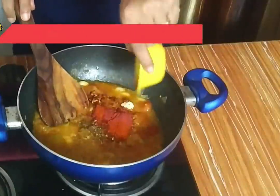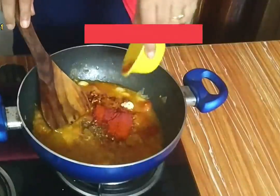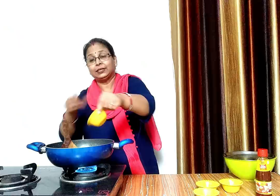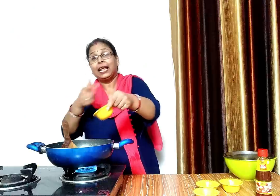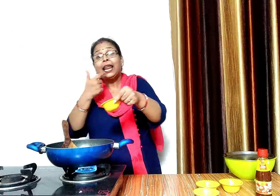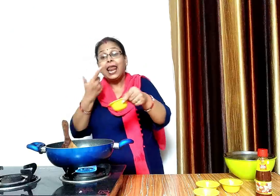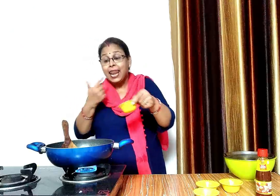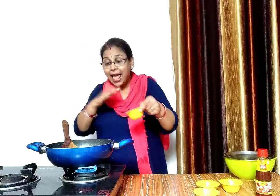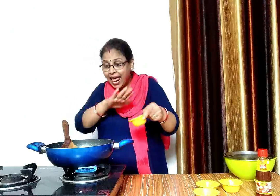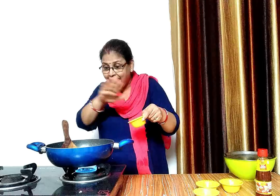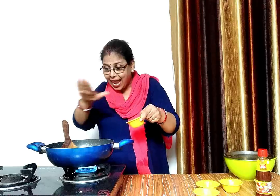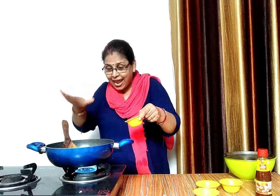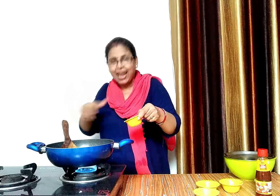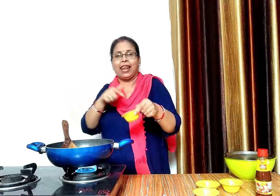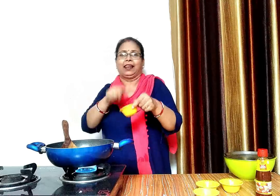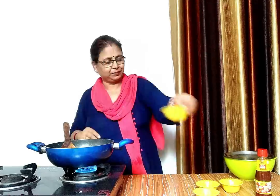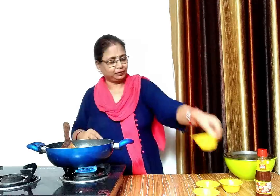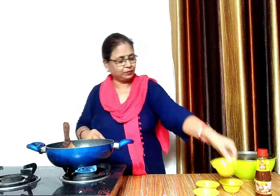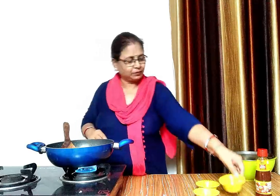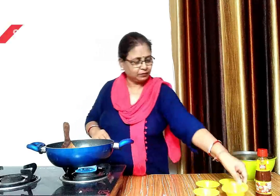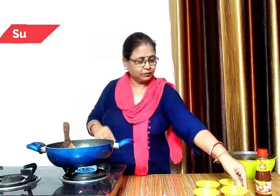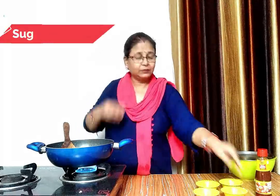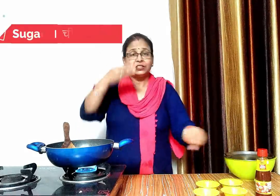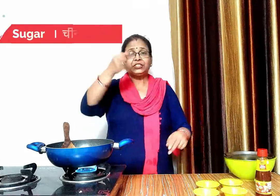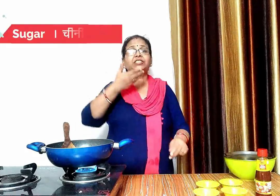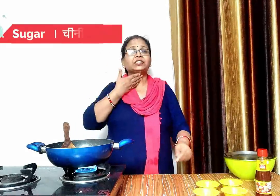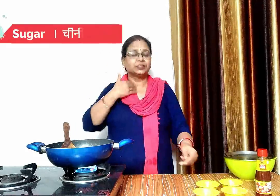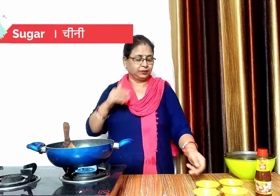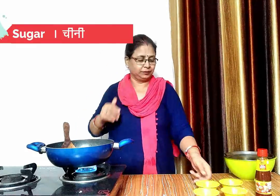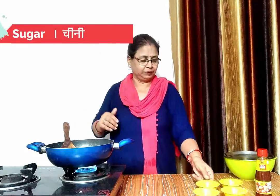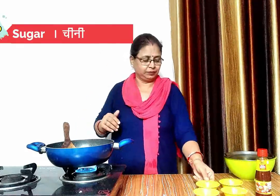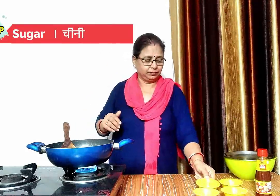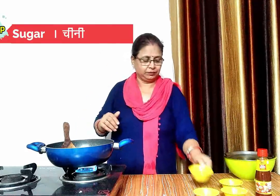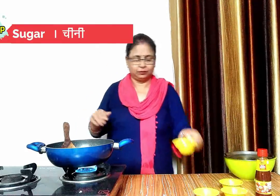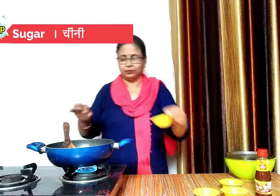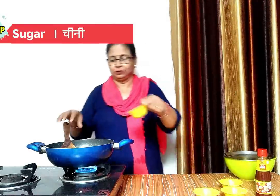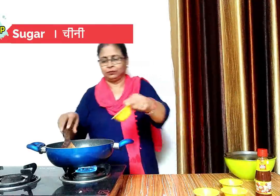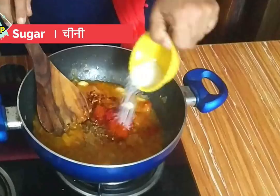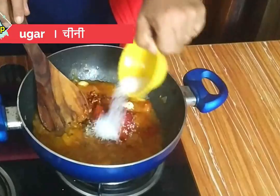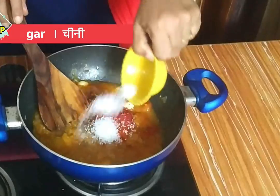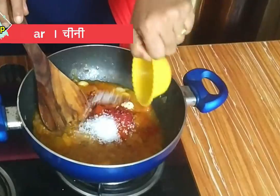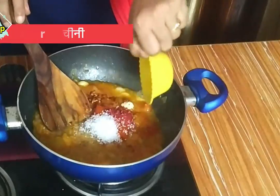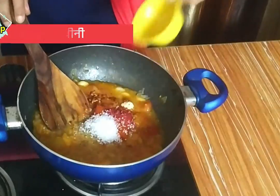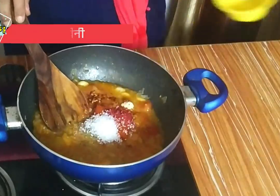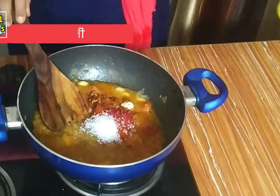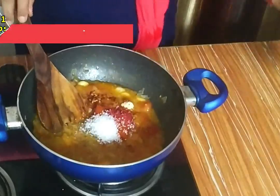इससे कलर काफी अच्छा आता है और एक बड़ा चमच चीनी डालकर सभी को अच्छे से मिला लेंगे